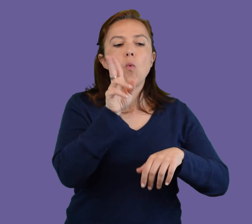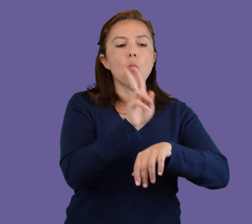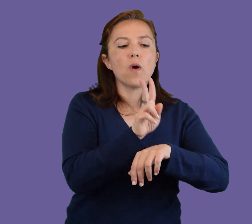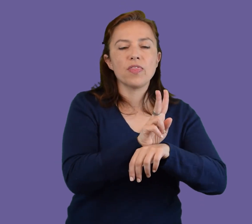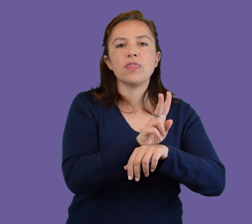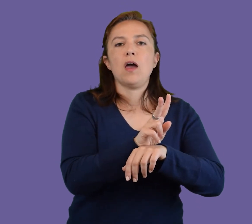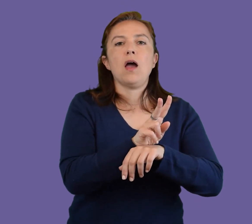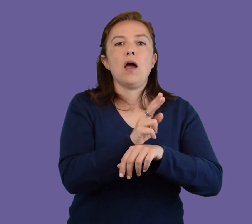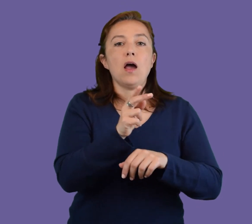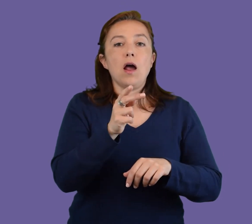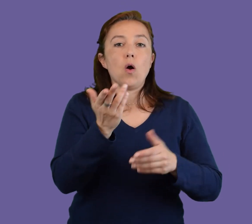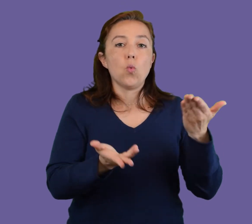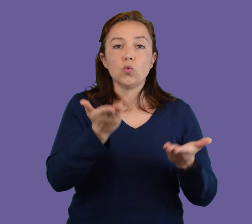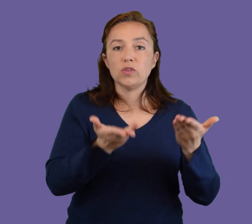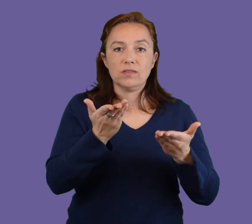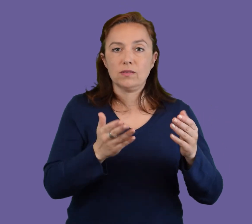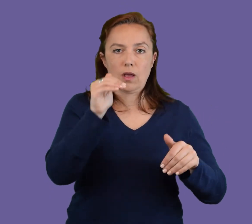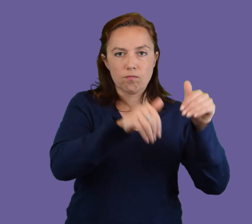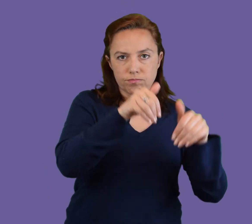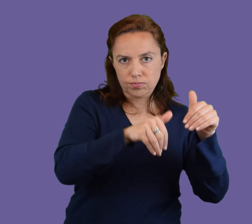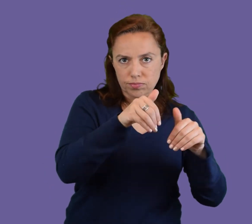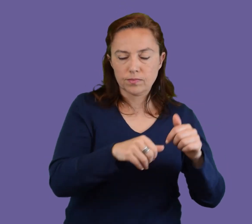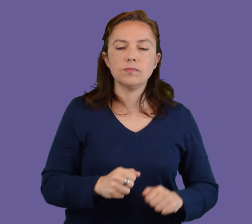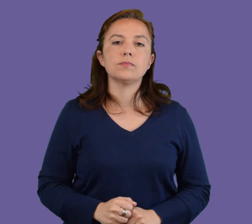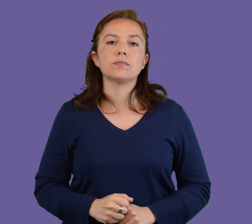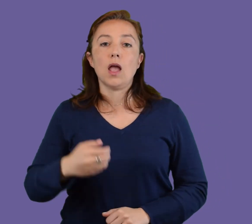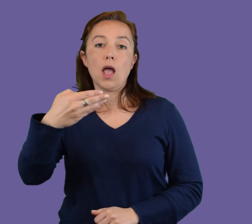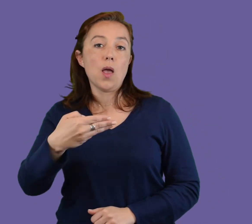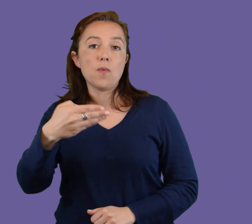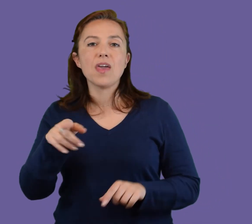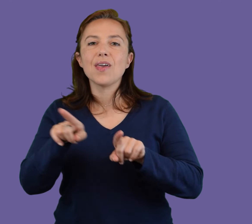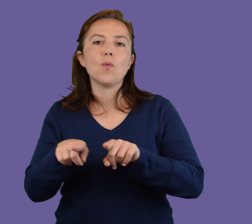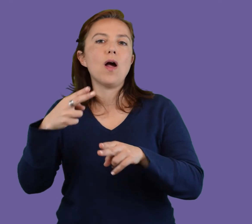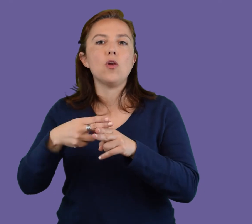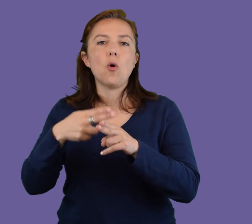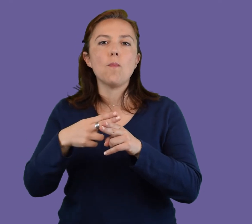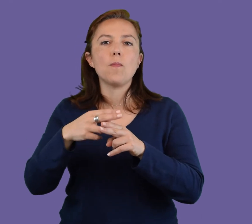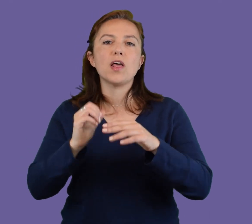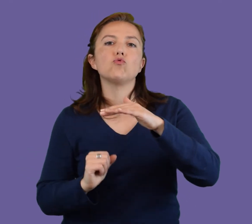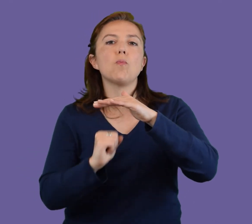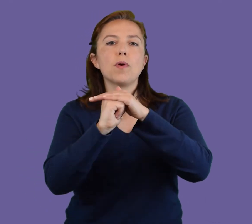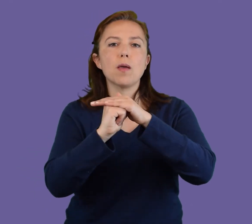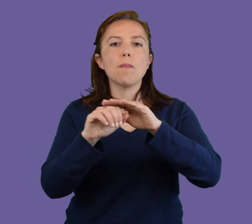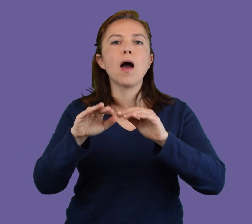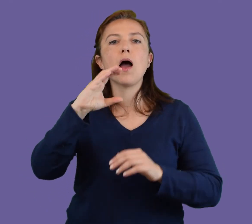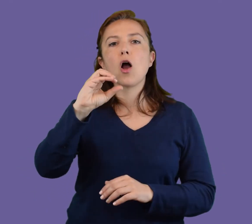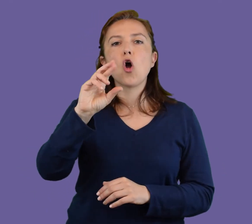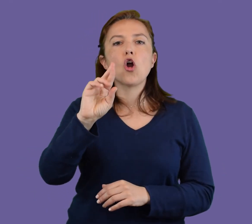Opción B. Es una forma de llamarle a la Suprema Corte de Justicia. Opción C. Es una